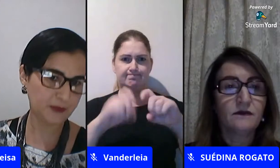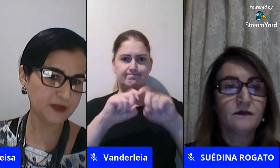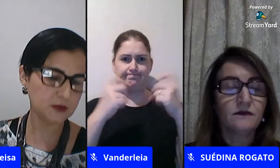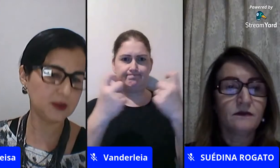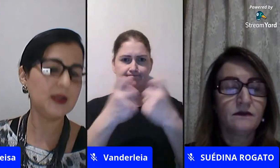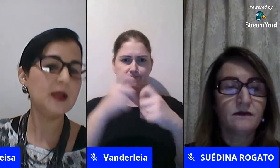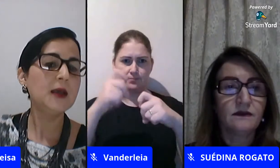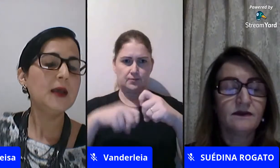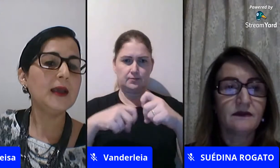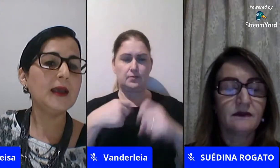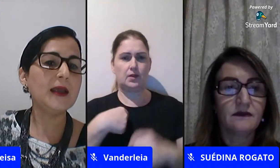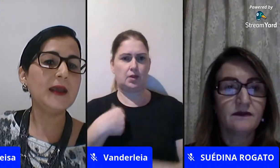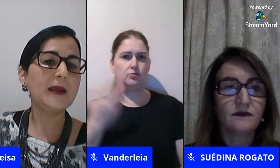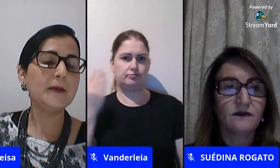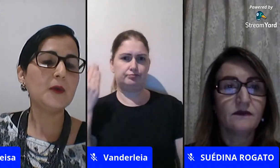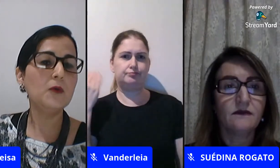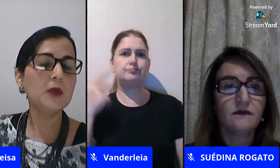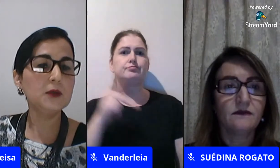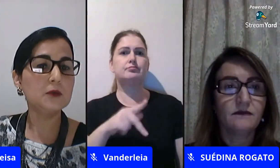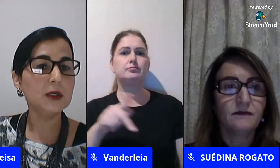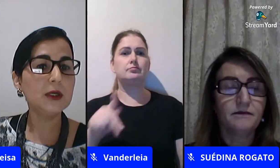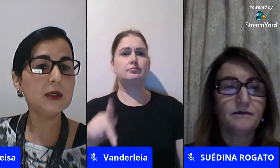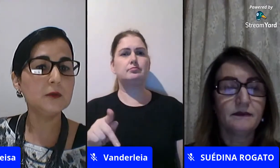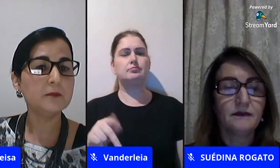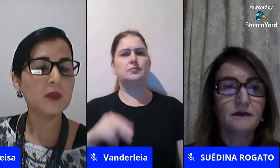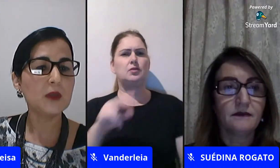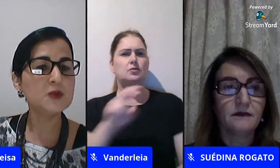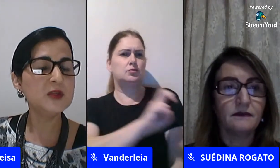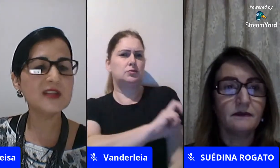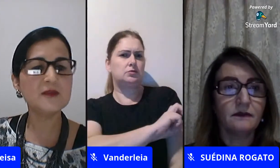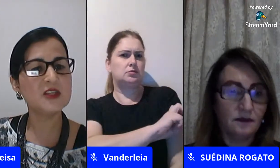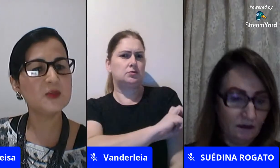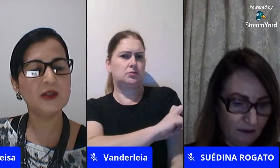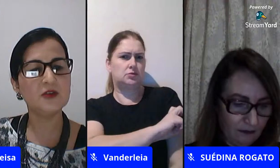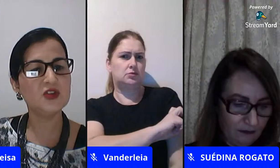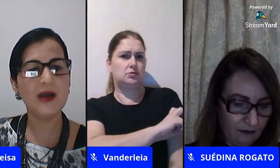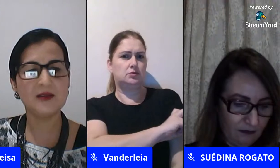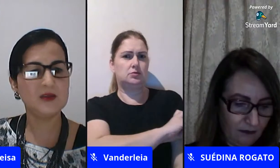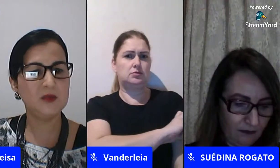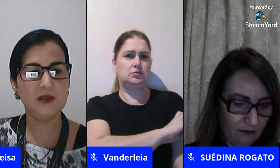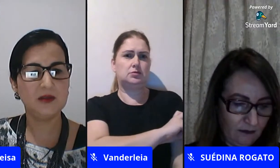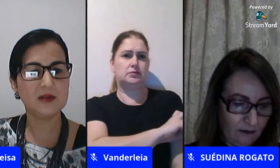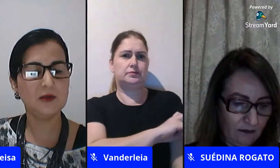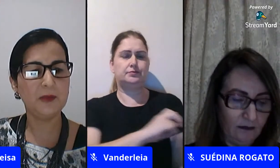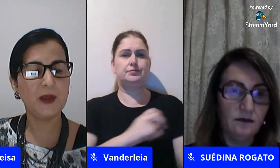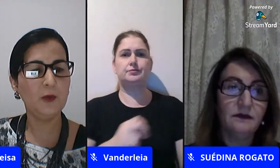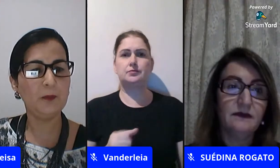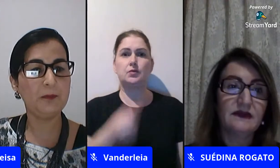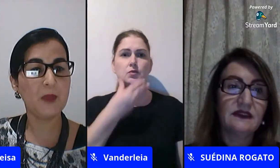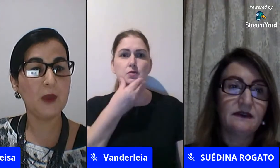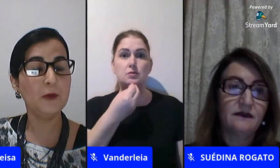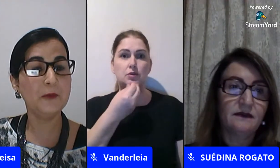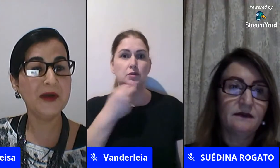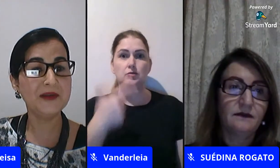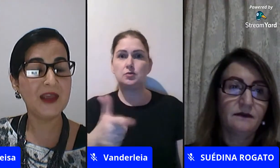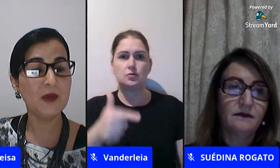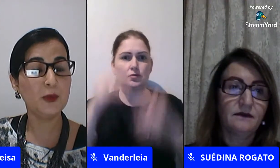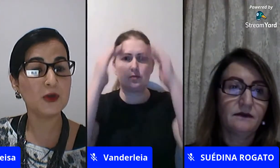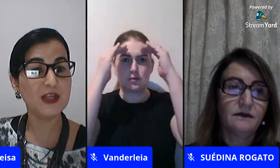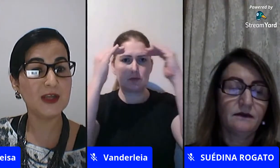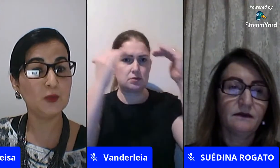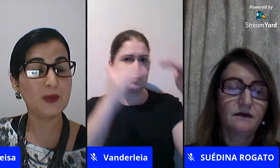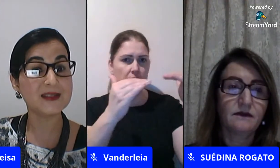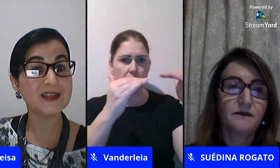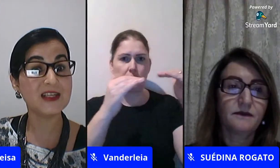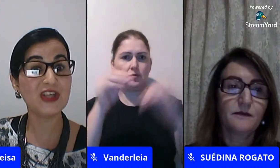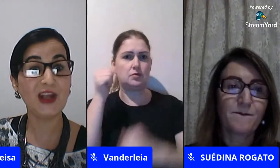Tartaninha era professora com o quinto ano os meninos estavam desrespeitando demais as meninas eu mandei